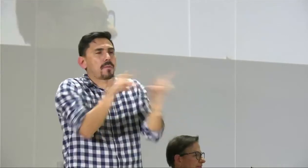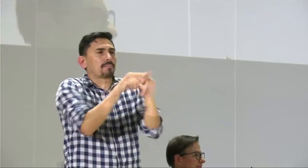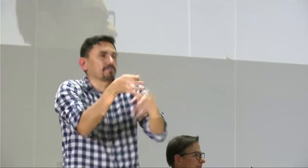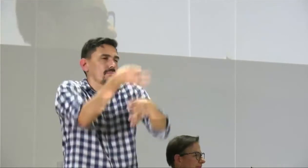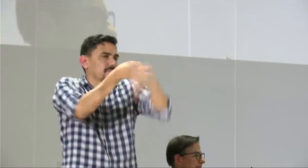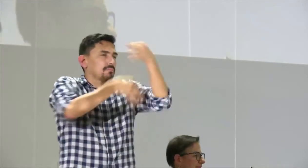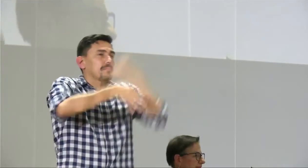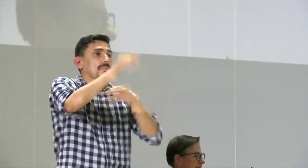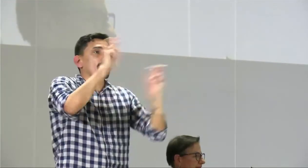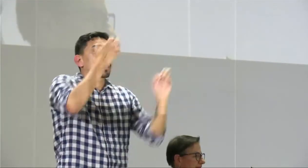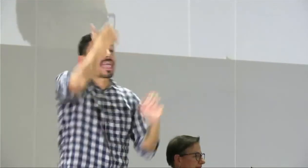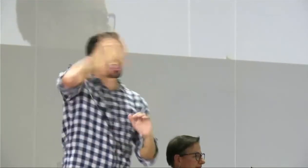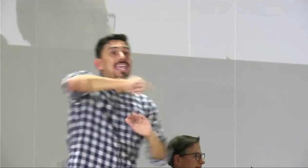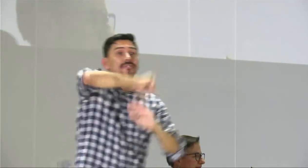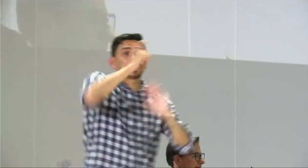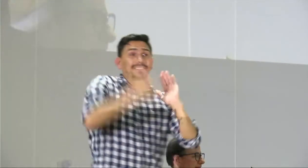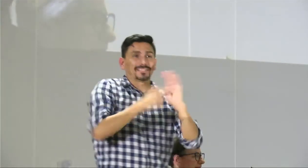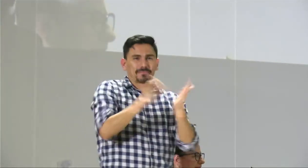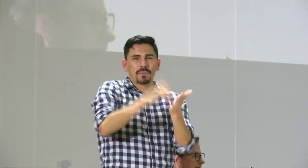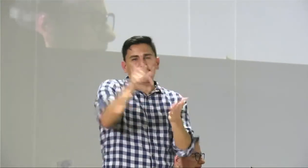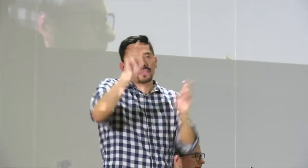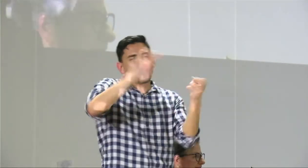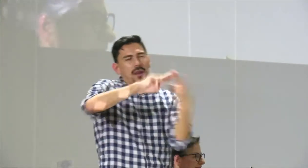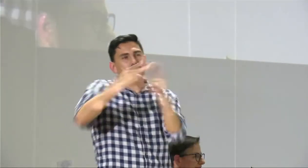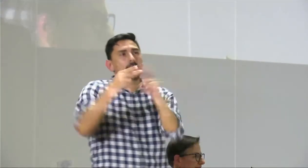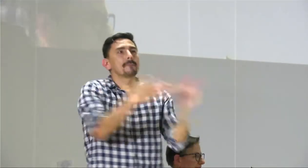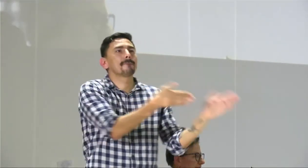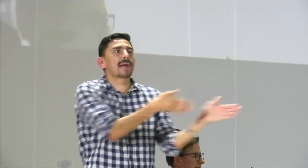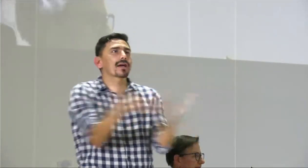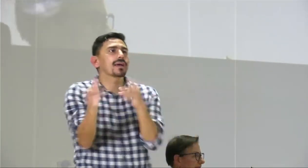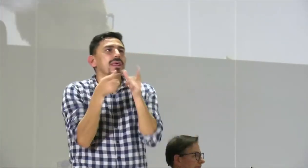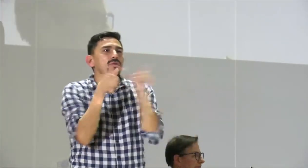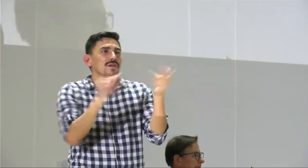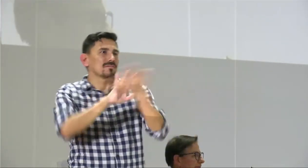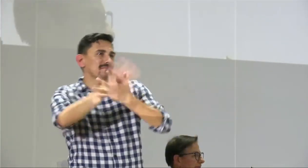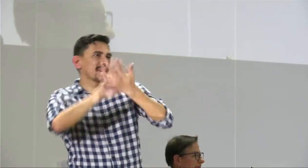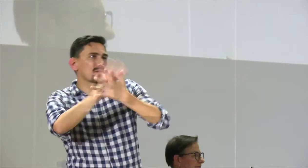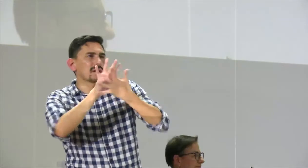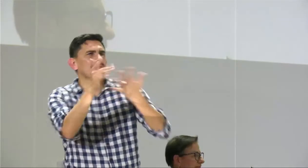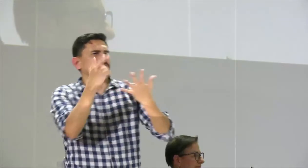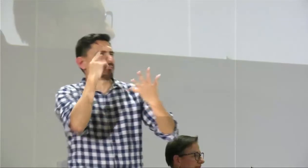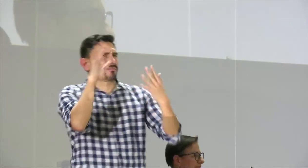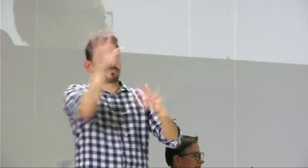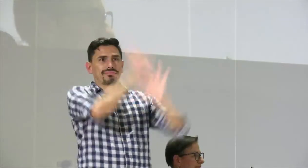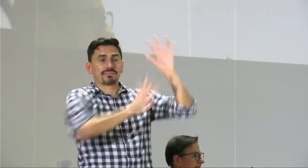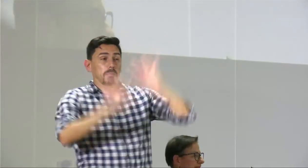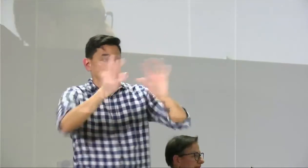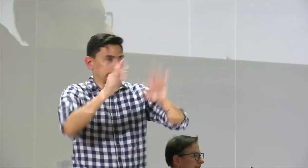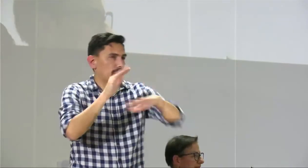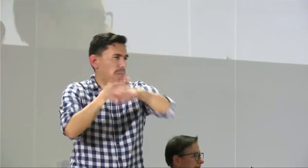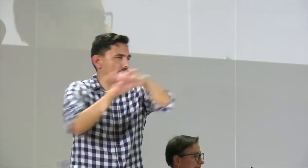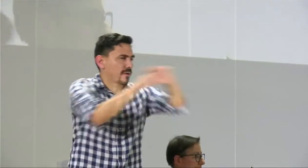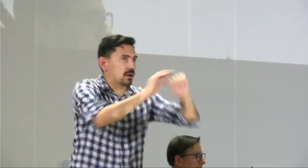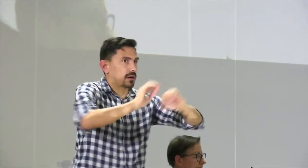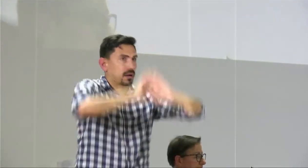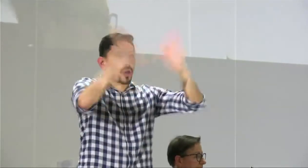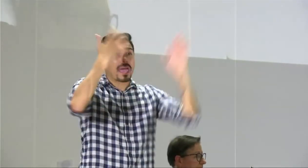estos docentes lo que sucedió con el ICFES de planeación lingüística y la confusión que a veces hay hay que aclarar que